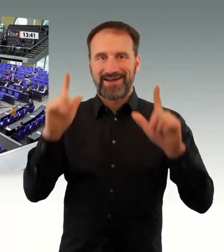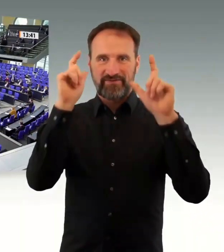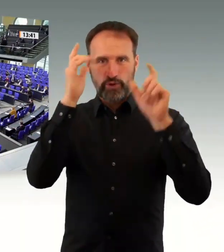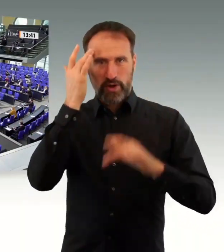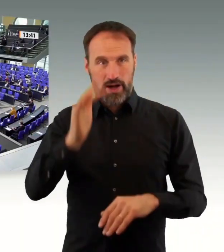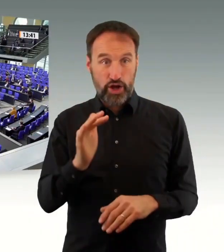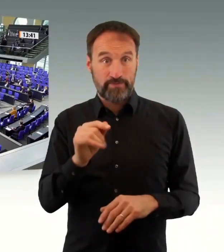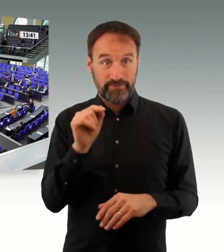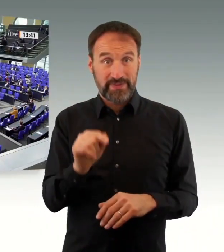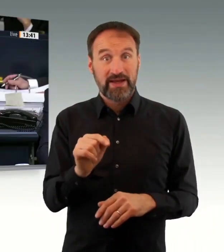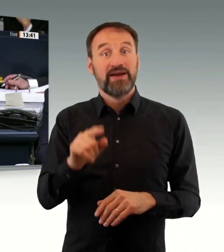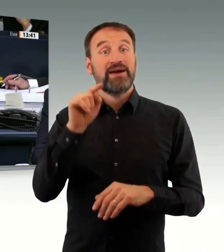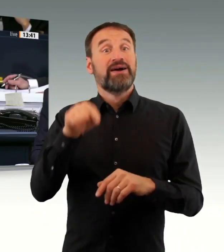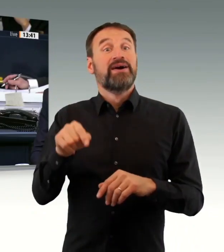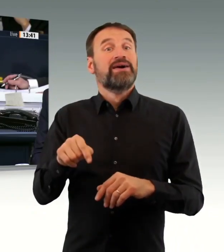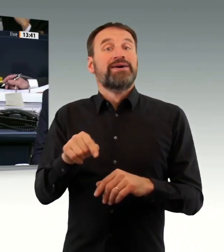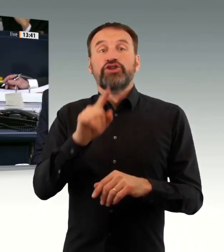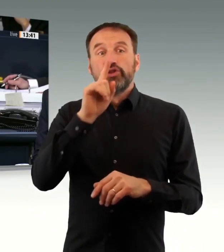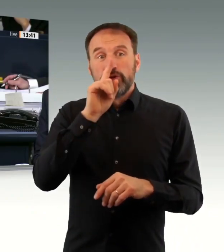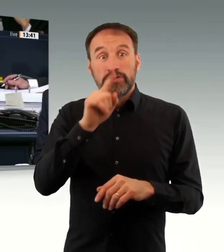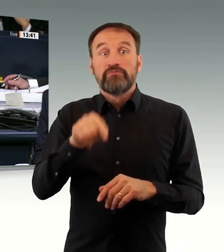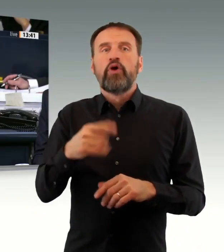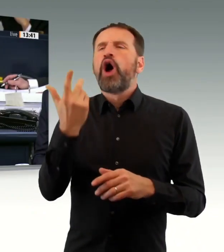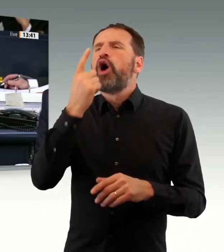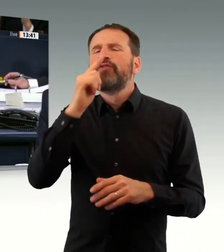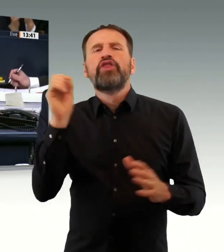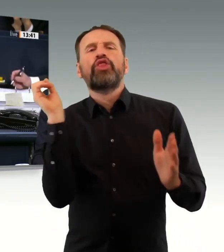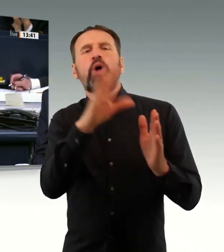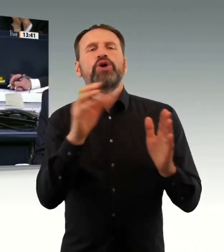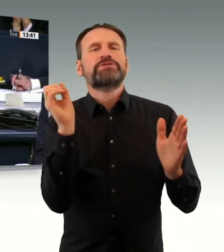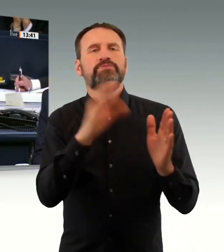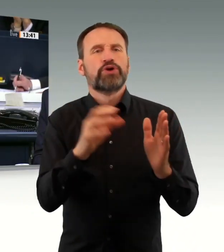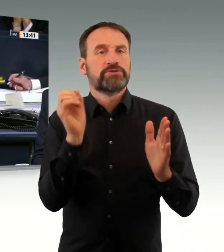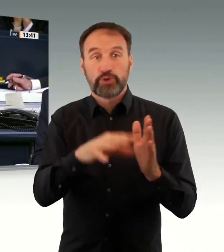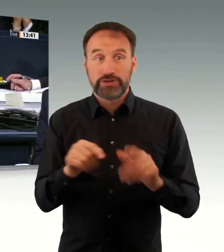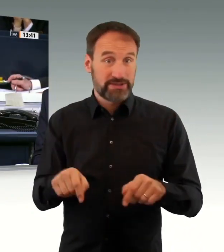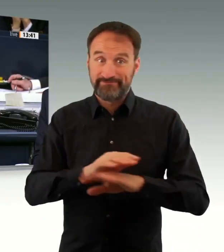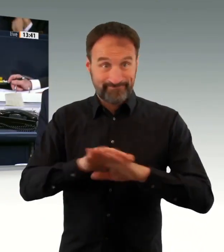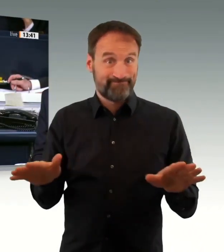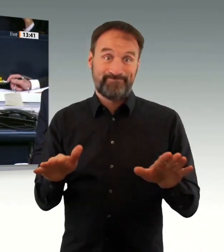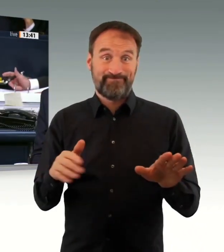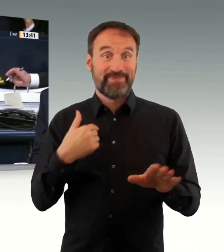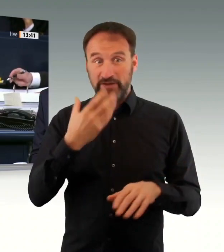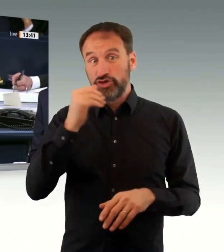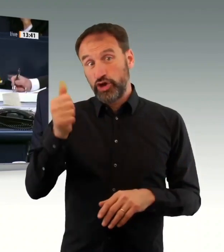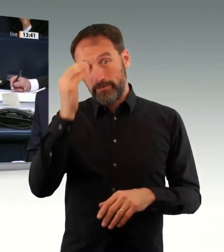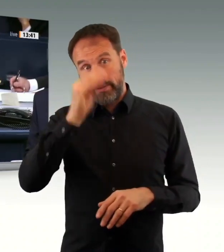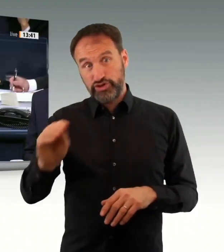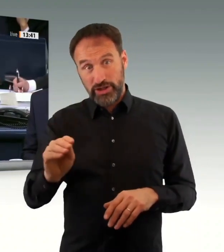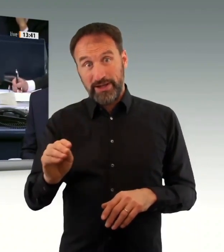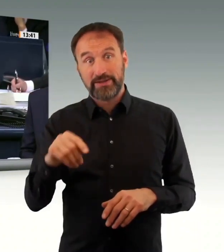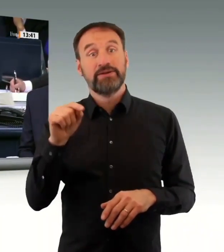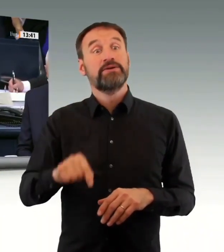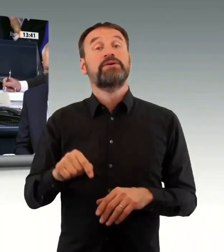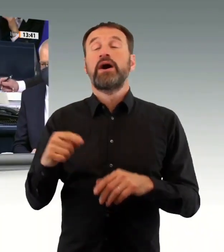heutigen Tagesordnung. Ich berufe die nächste Sitzung des Deutschen Bundestages ein auf morgen, Mittwoch, den 8. Dezember, um 9